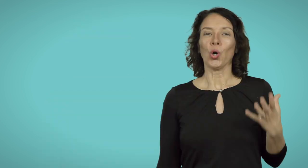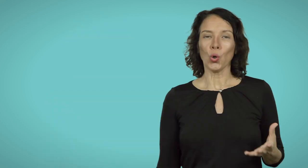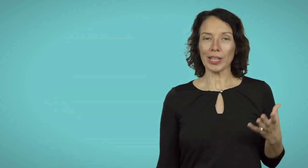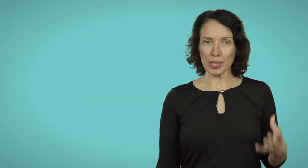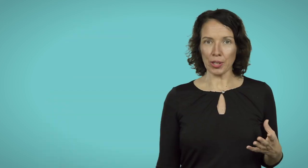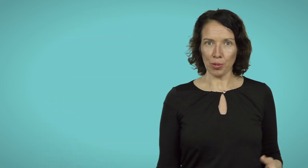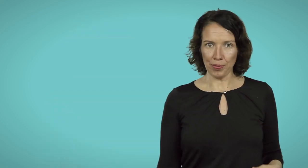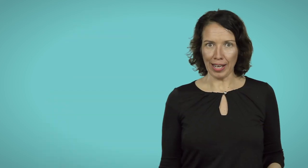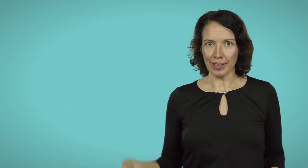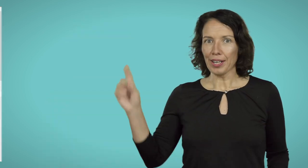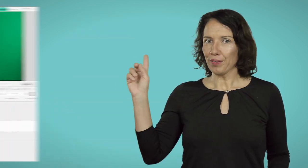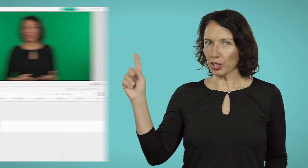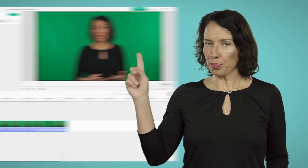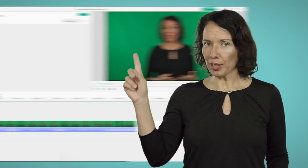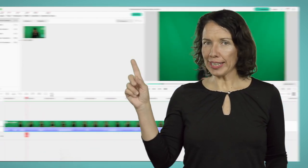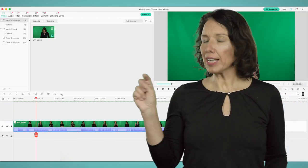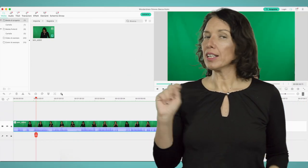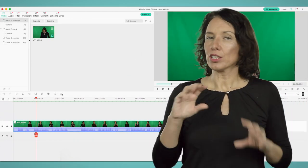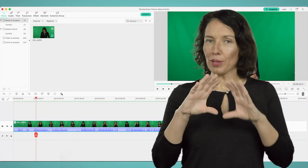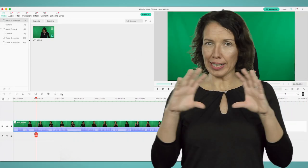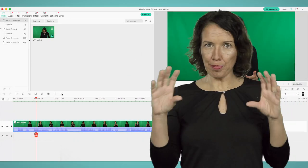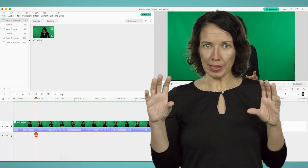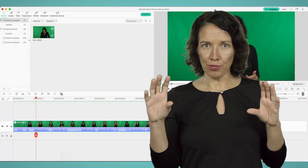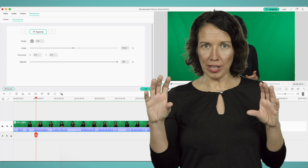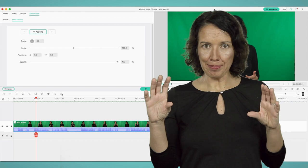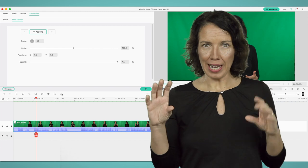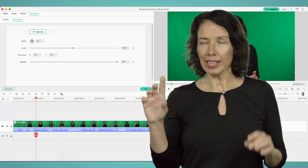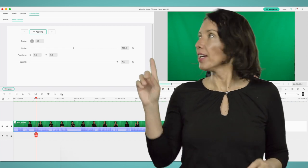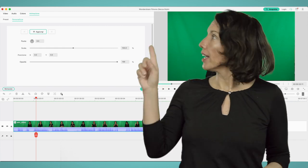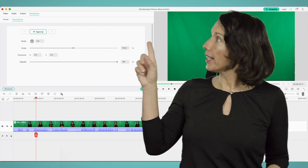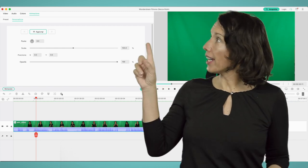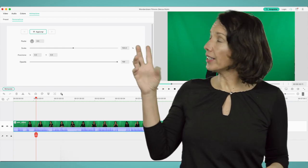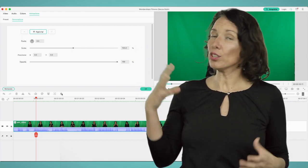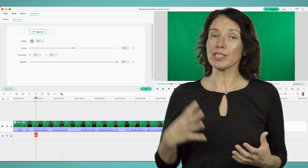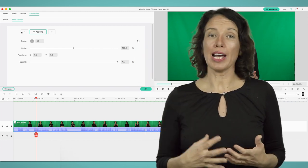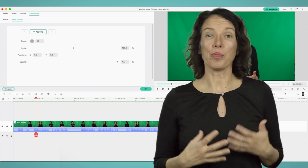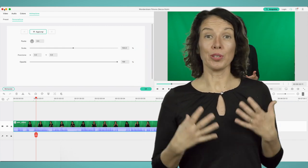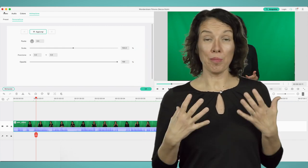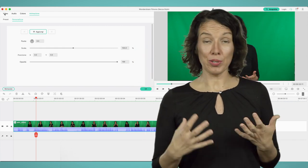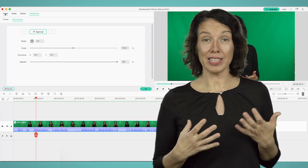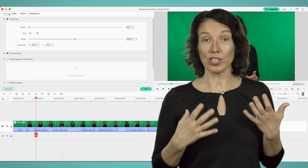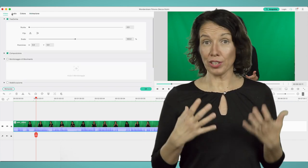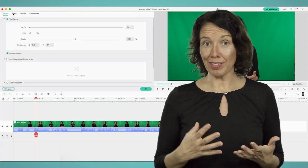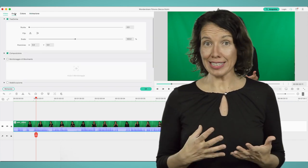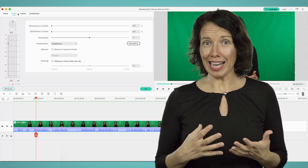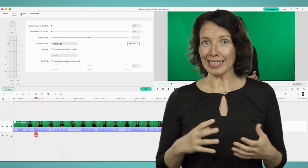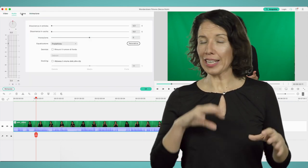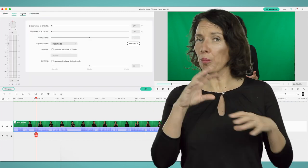Ora ti spiego come fare. Fai doppio clic sulla clip che vuoi animare e là in alto si aprono le impostazioni avanzate che è un po'